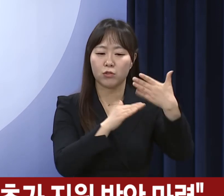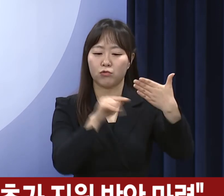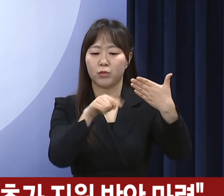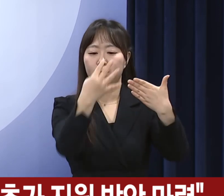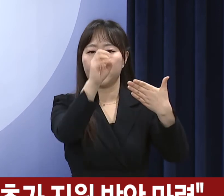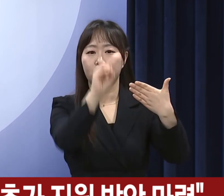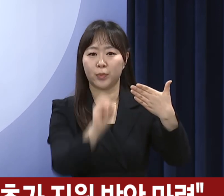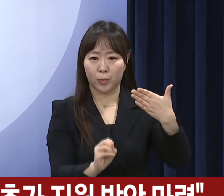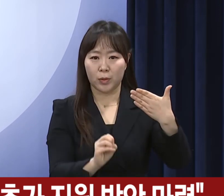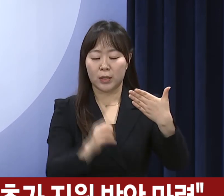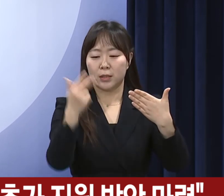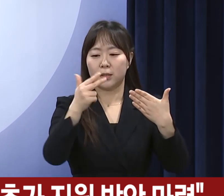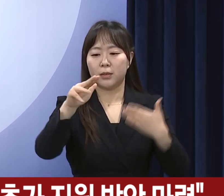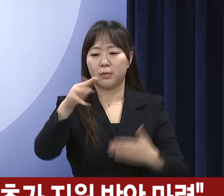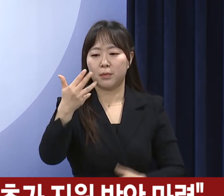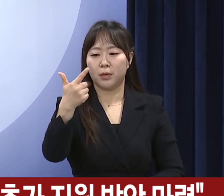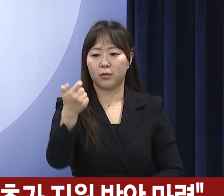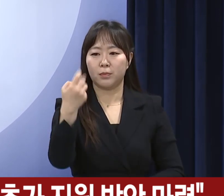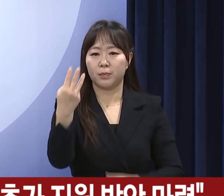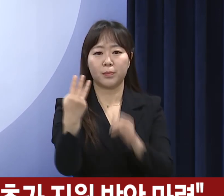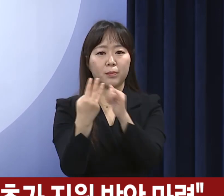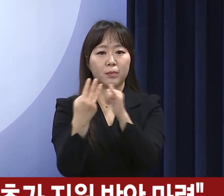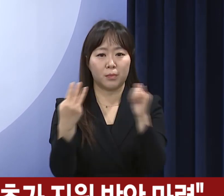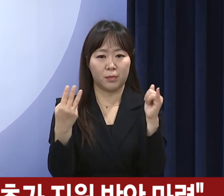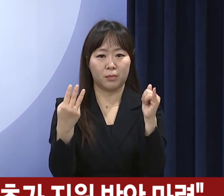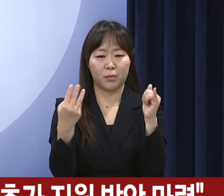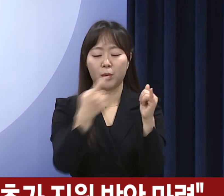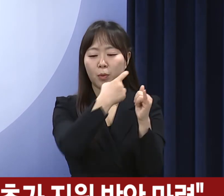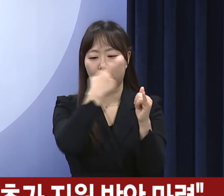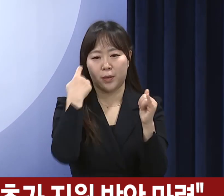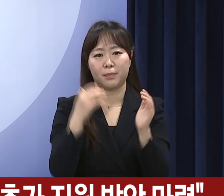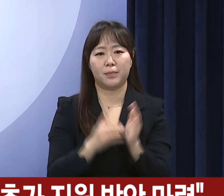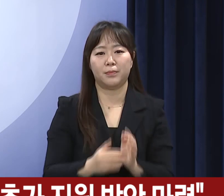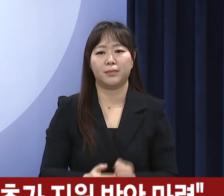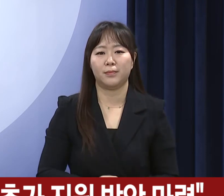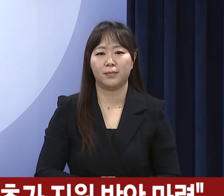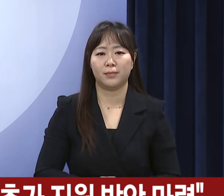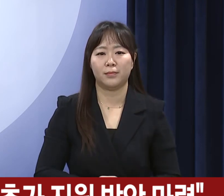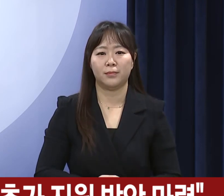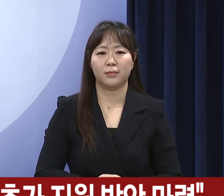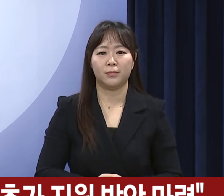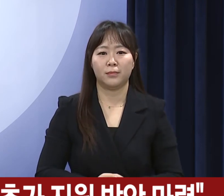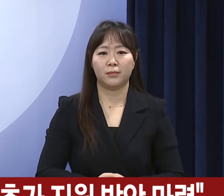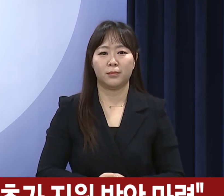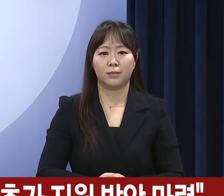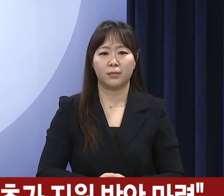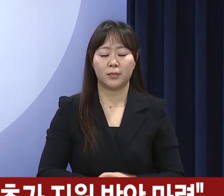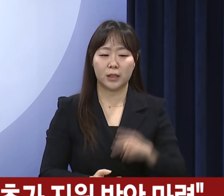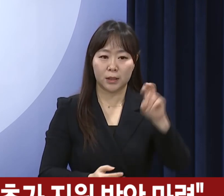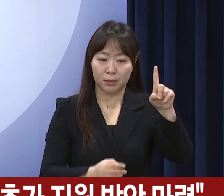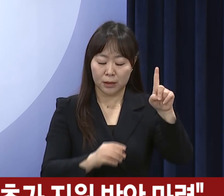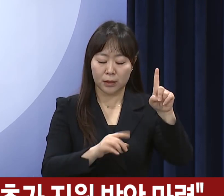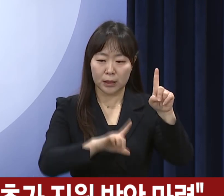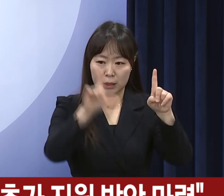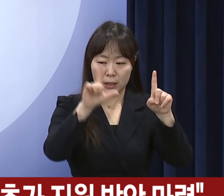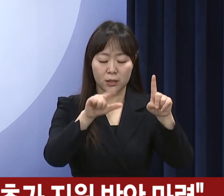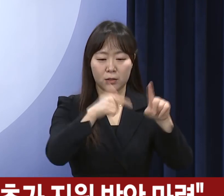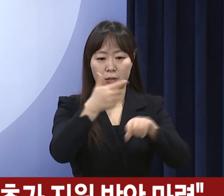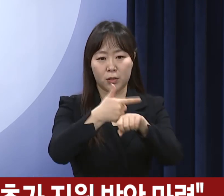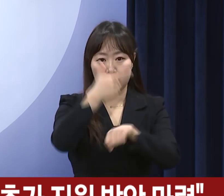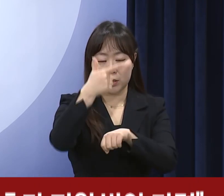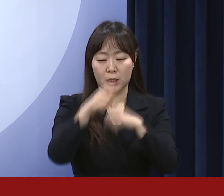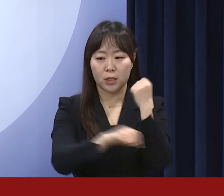%인 7,863명으로 확인되었습니다. 21일 18시 기준